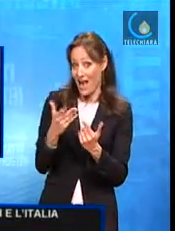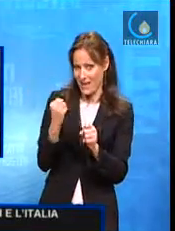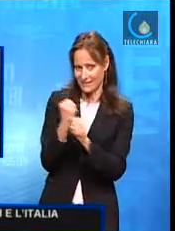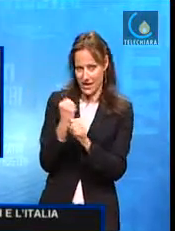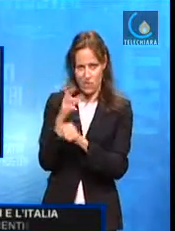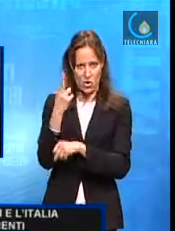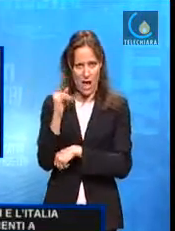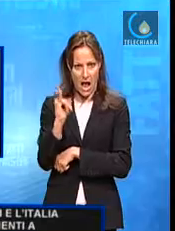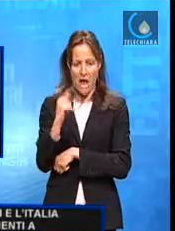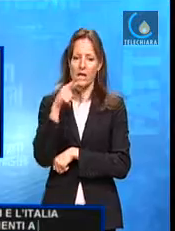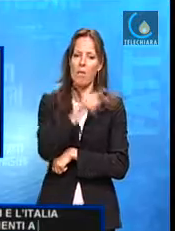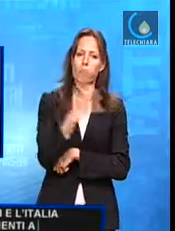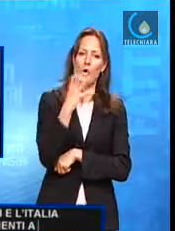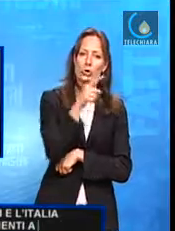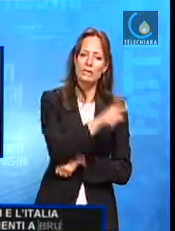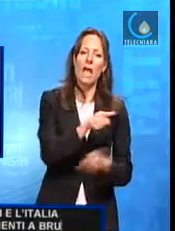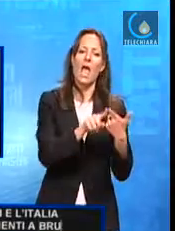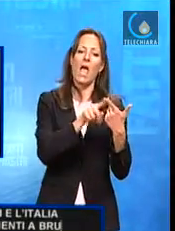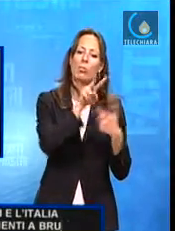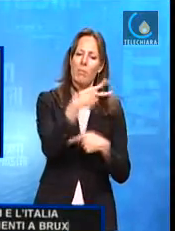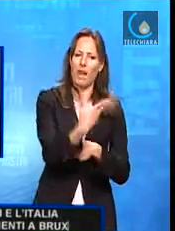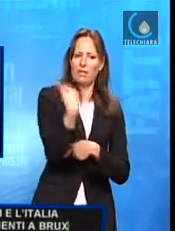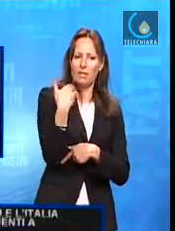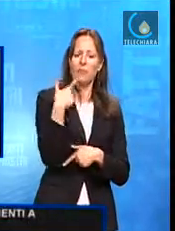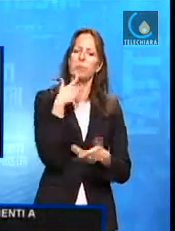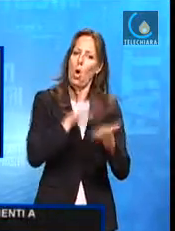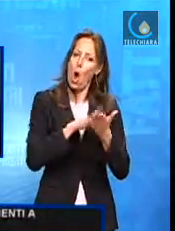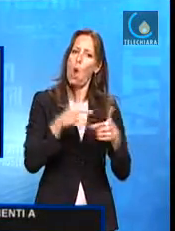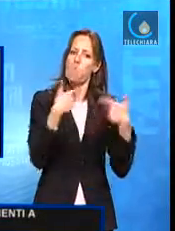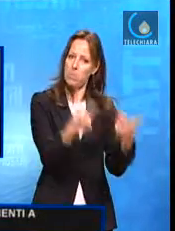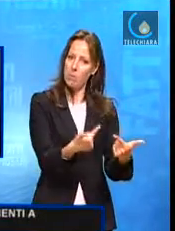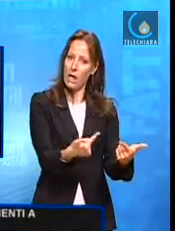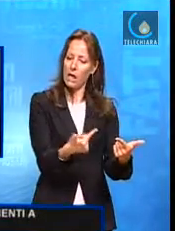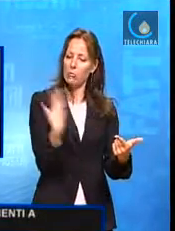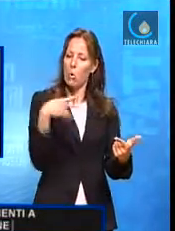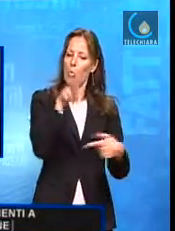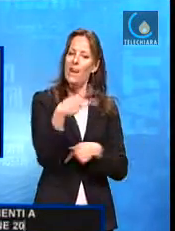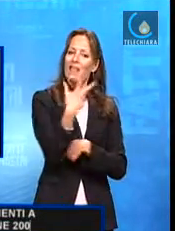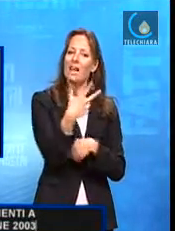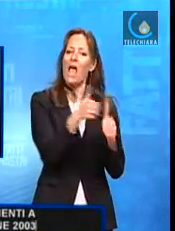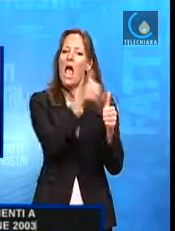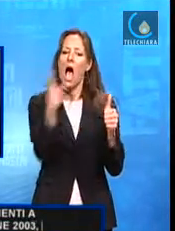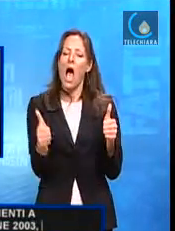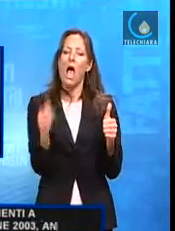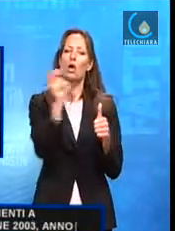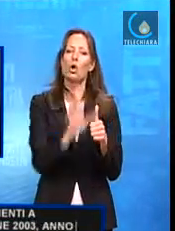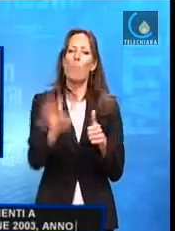del 2003. E De Poli lo ricorda senz'altro bene. Il fatto che nel 2003, anno europeo delle persone con disabilità, la RAI ha avuto un